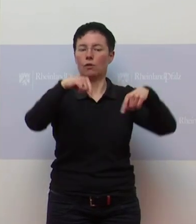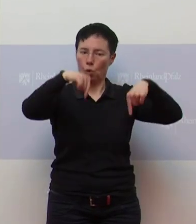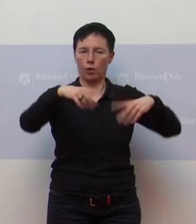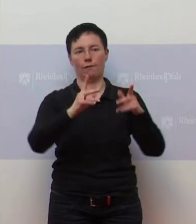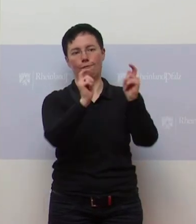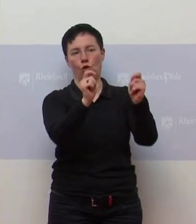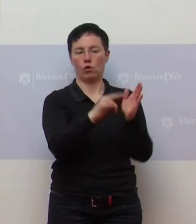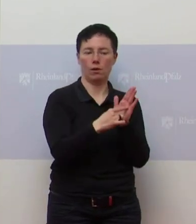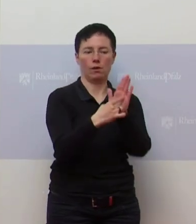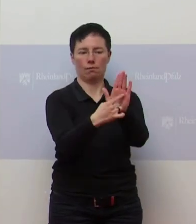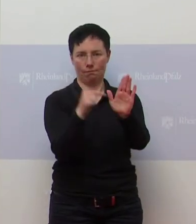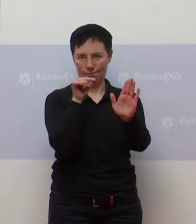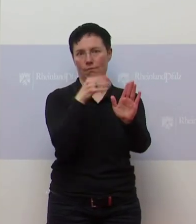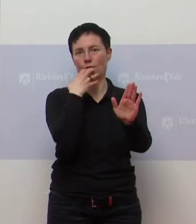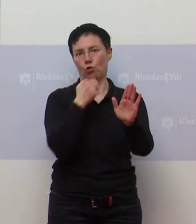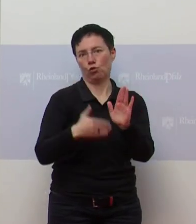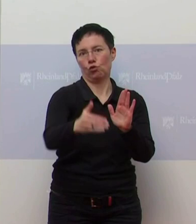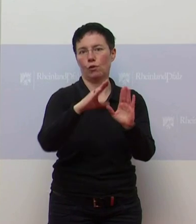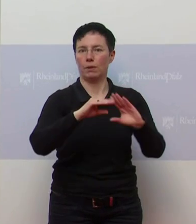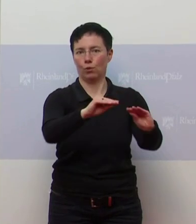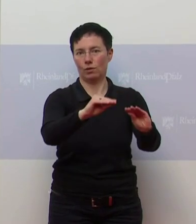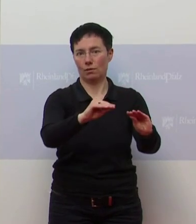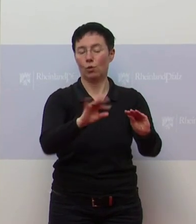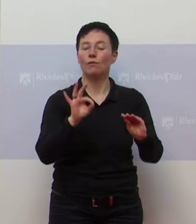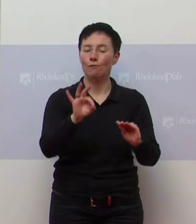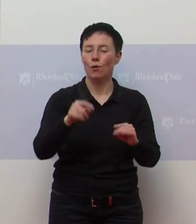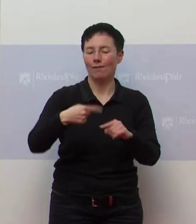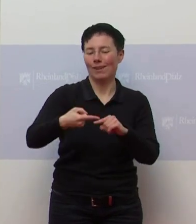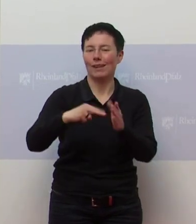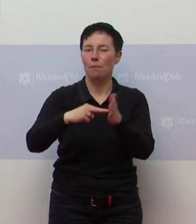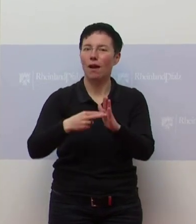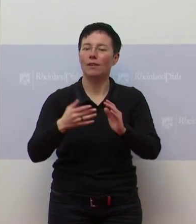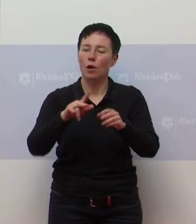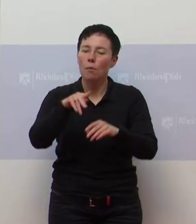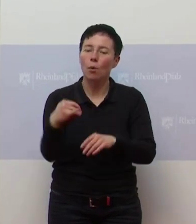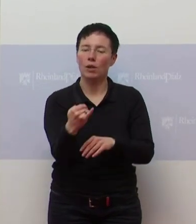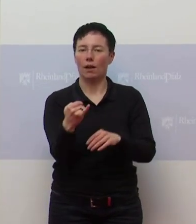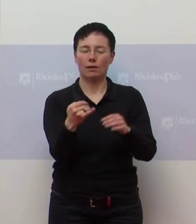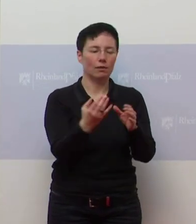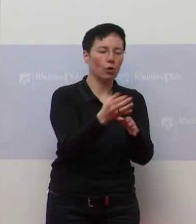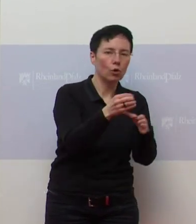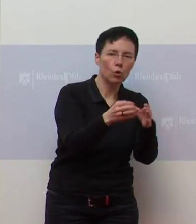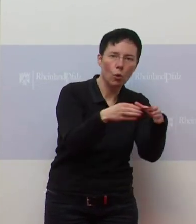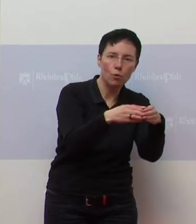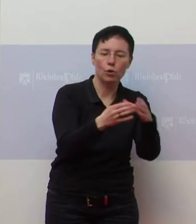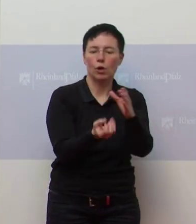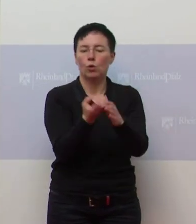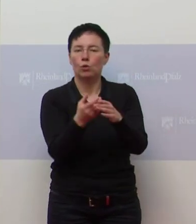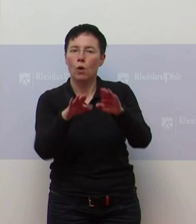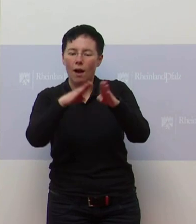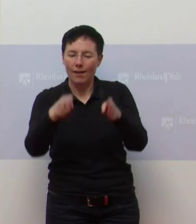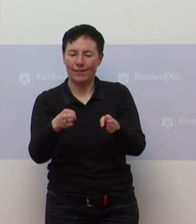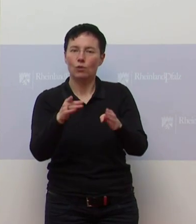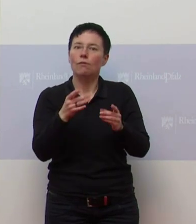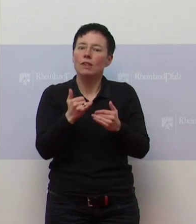dann ein Baustein sein, auch in den Projekten, die wir machen wollen, mit Kommunen oder mit Kultureinrichtungen, dass die Nachverfolgung